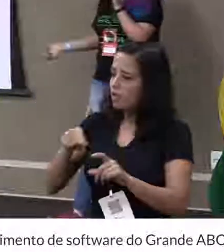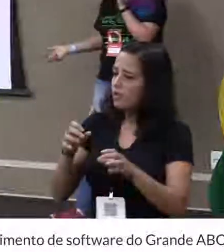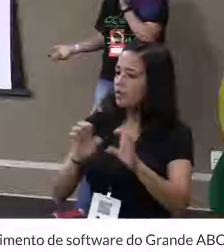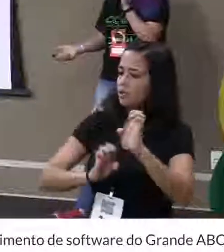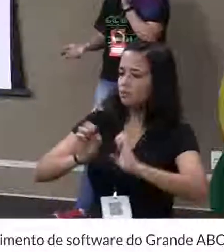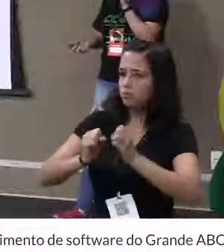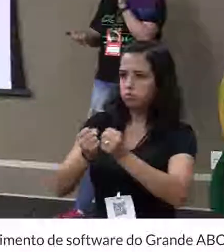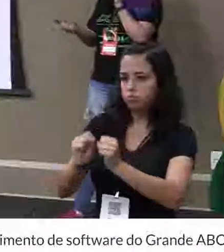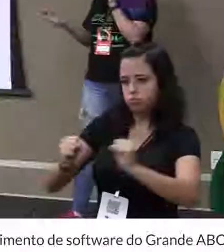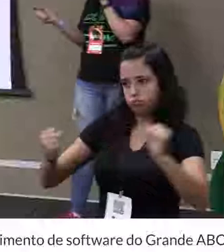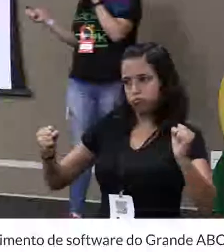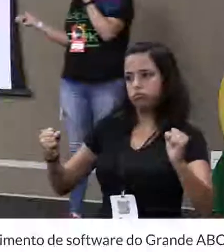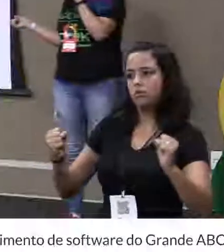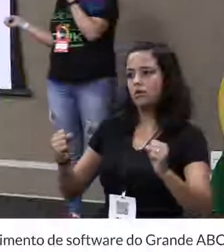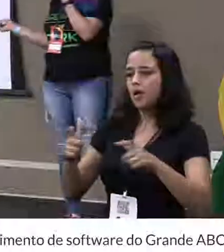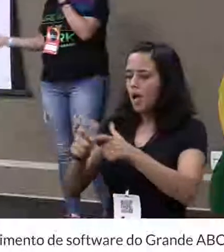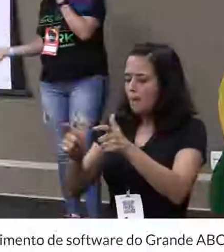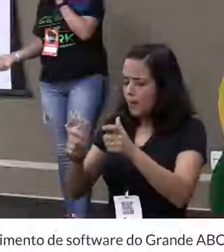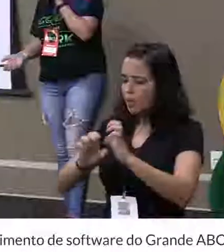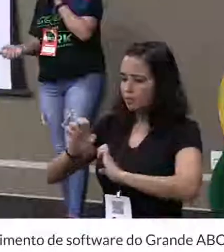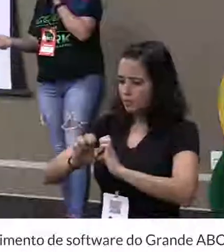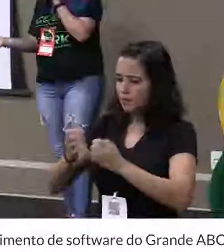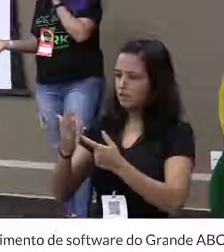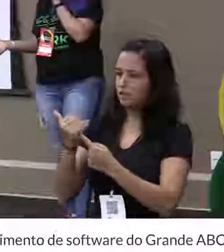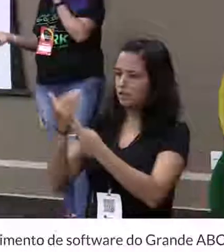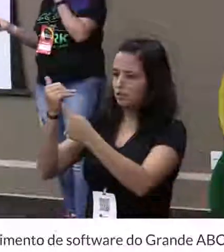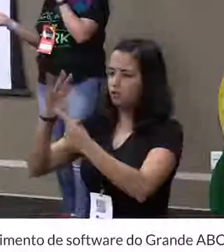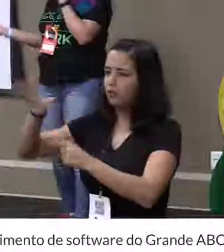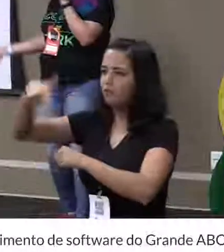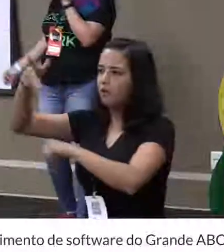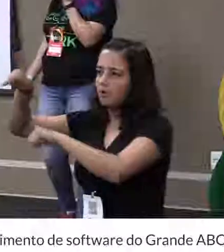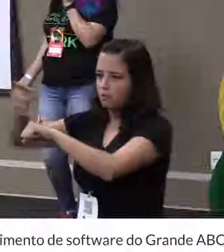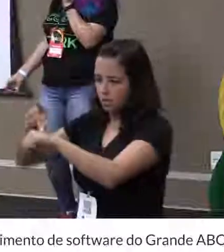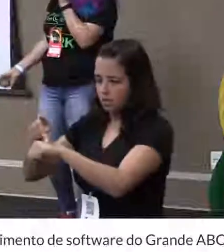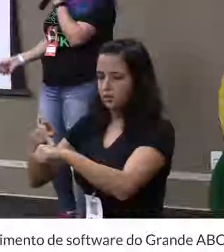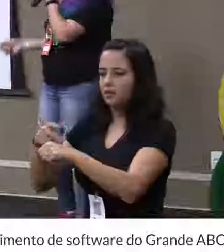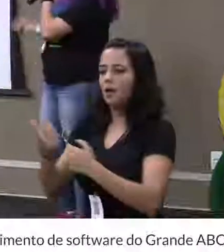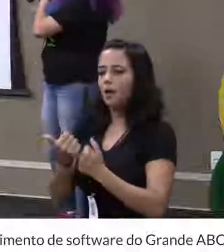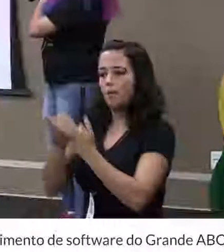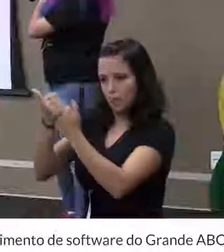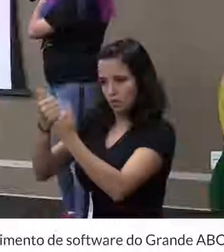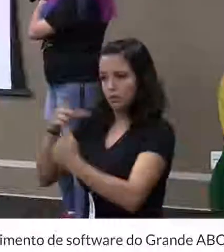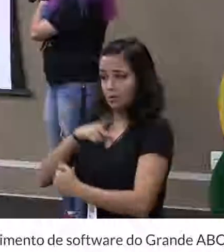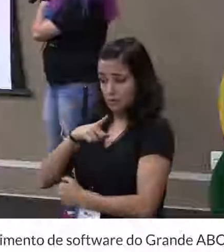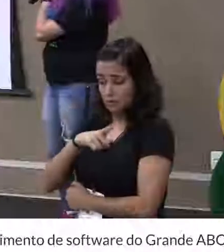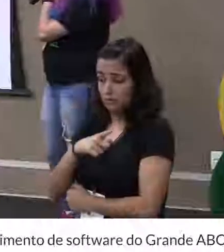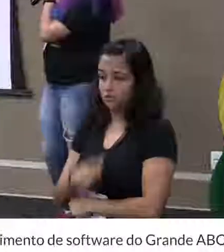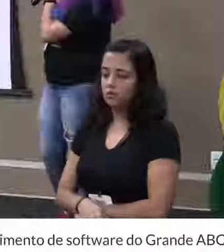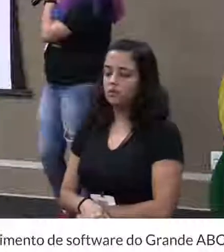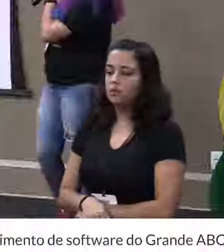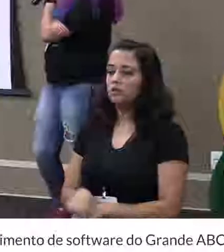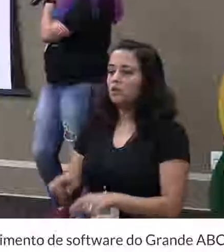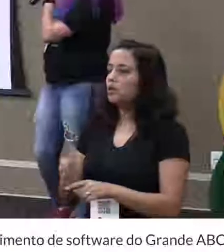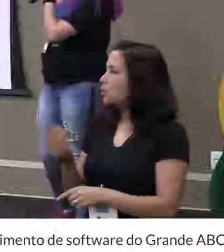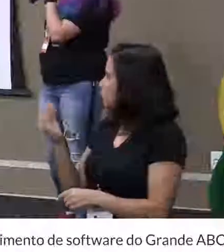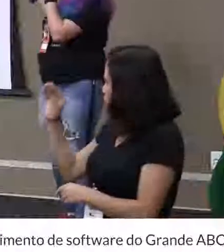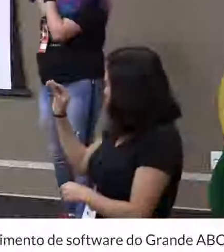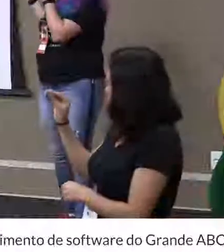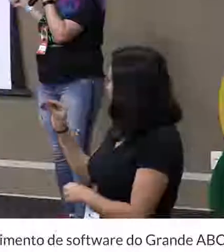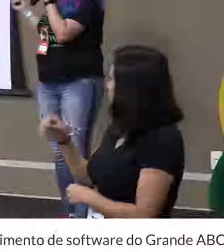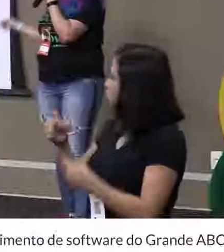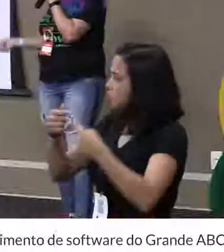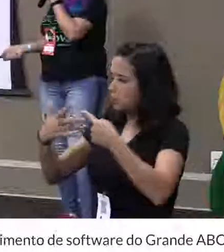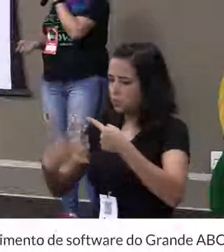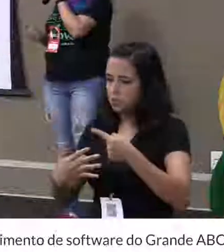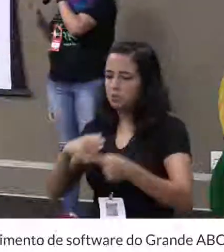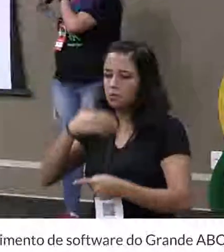gigantes. Acho que a maioria das empresas de tecnologia lá de fora apoia o W3C, né? Algumas dessas eu coloquei aqui, que é o Google,